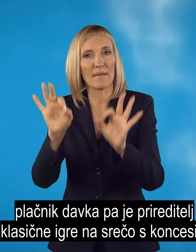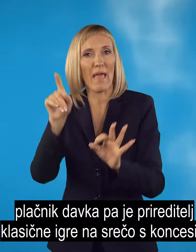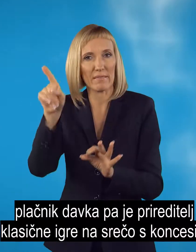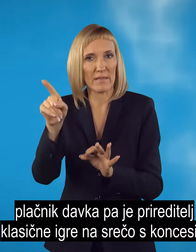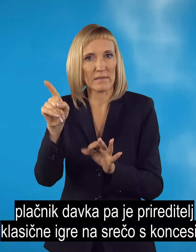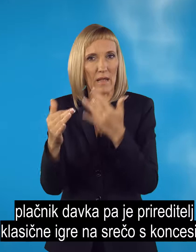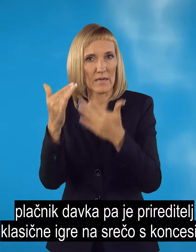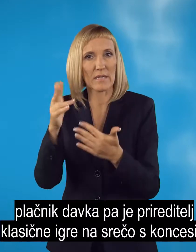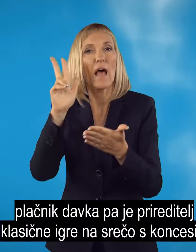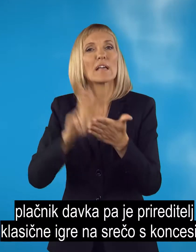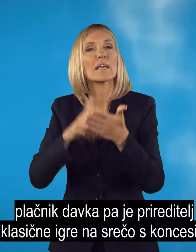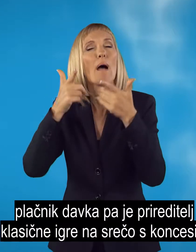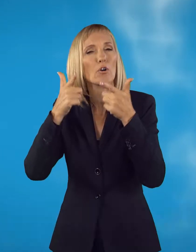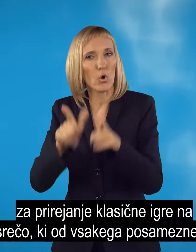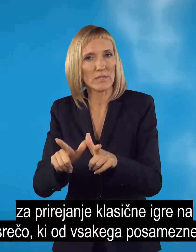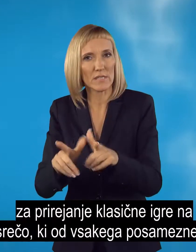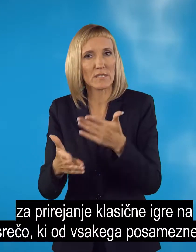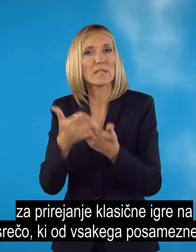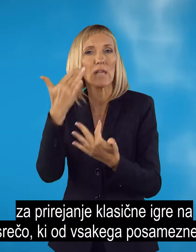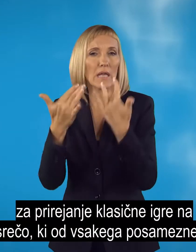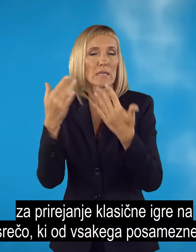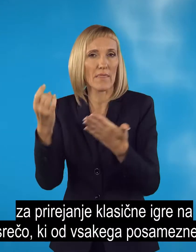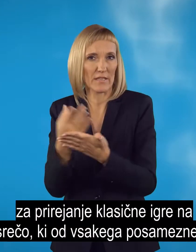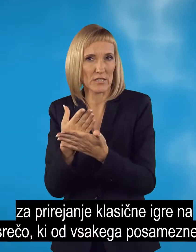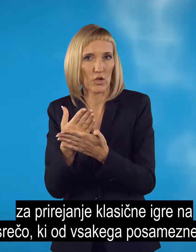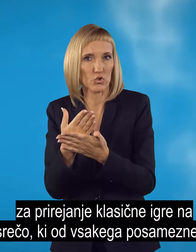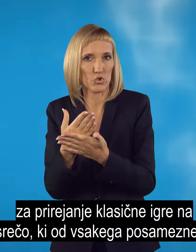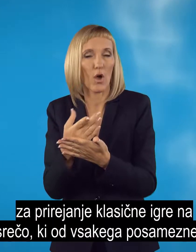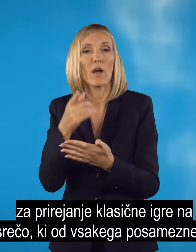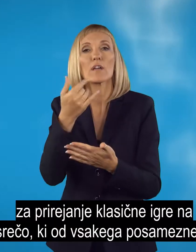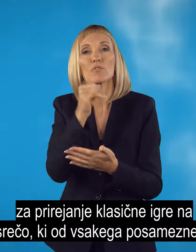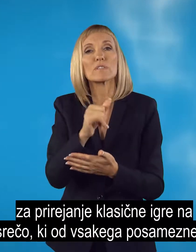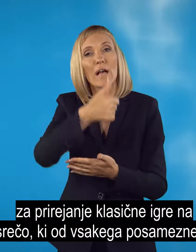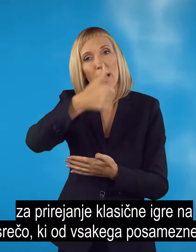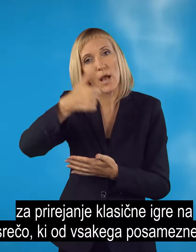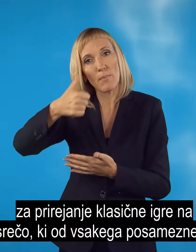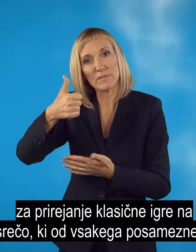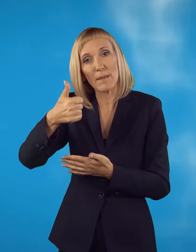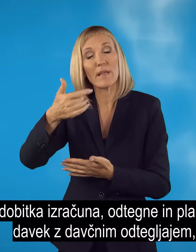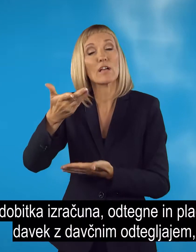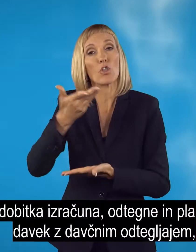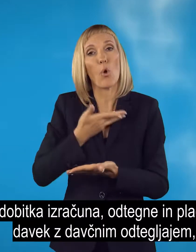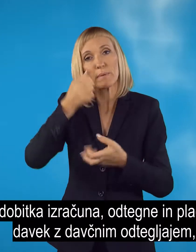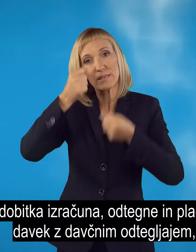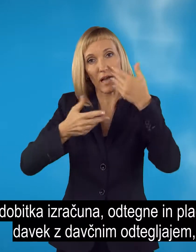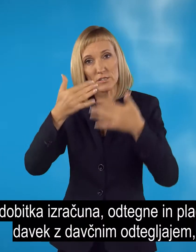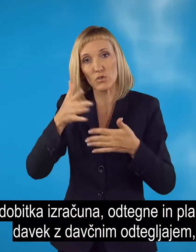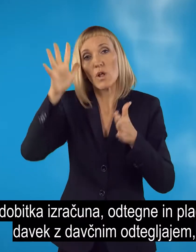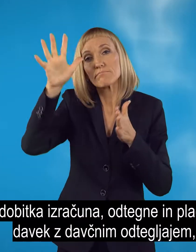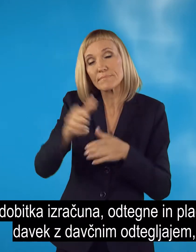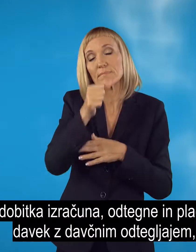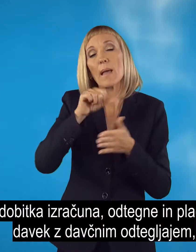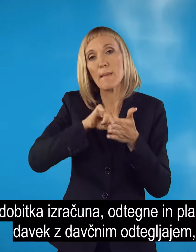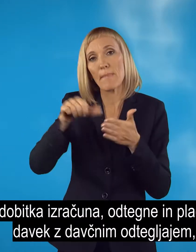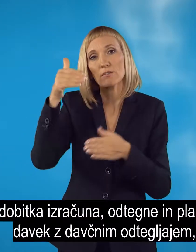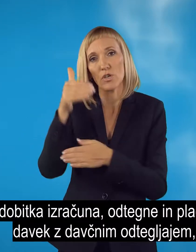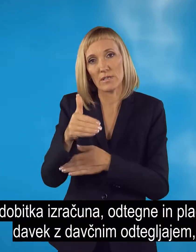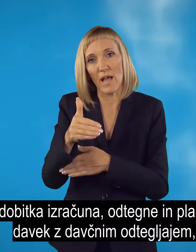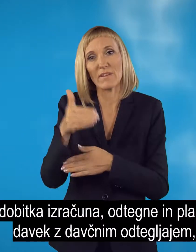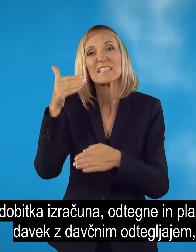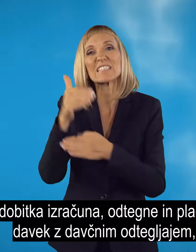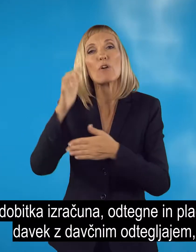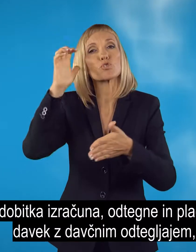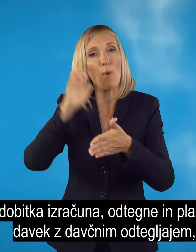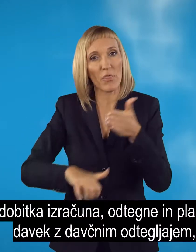srečo